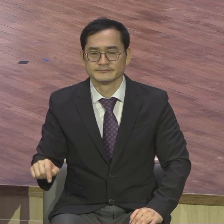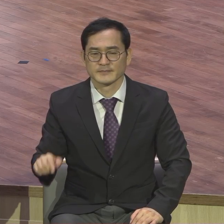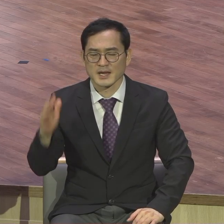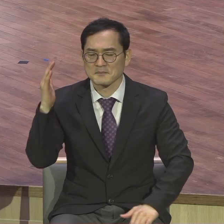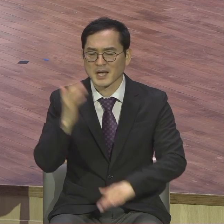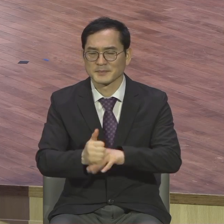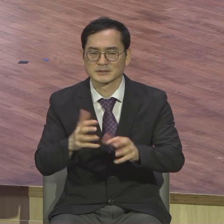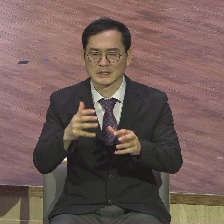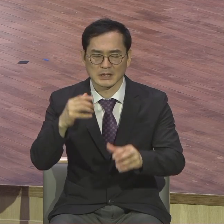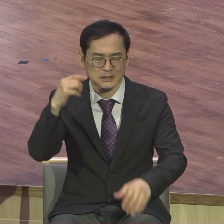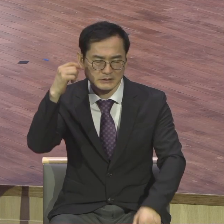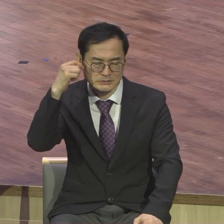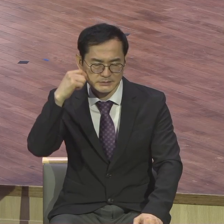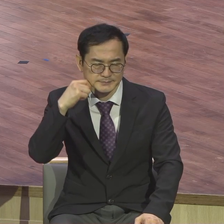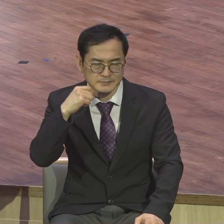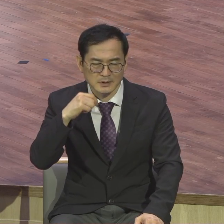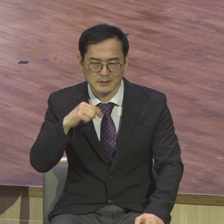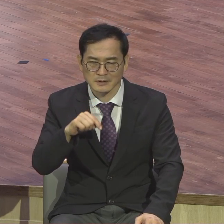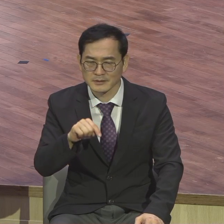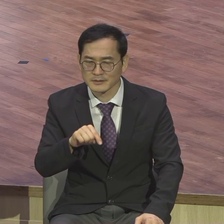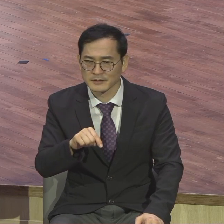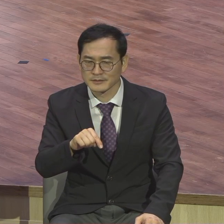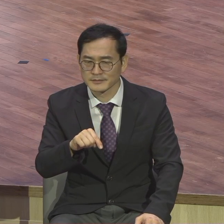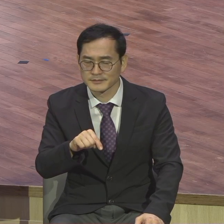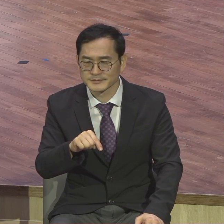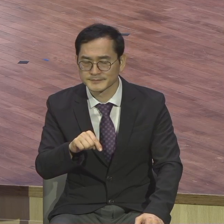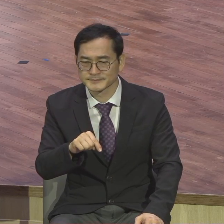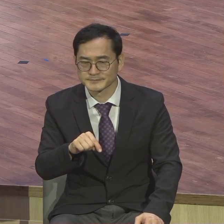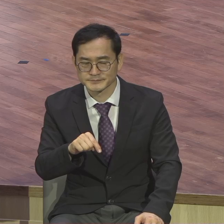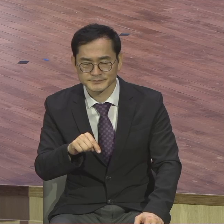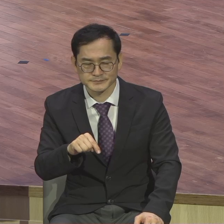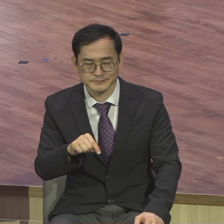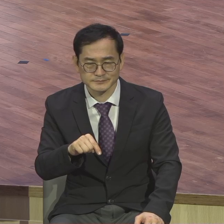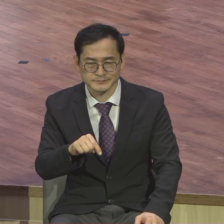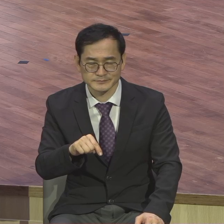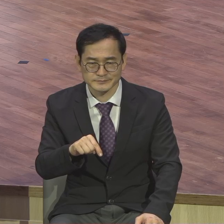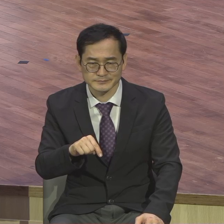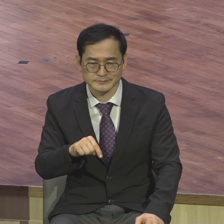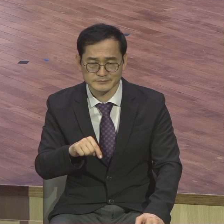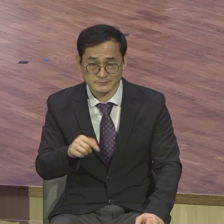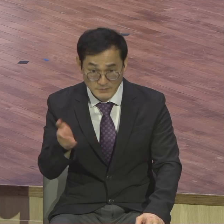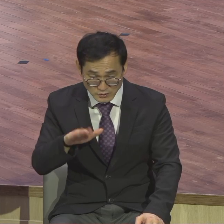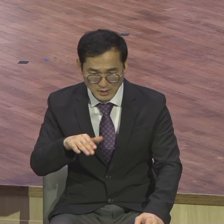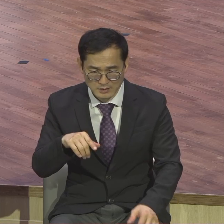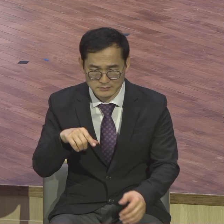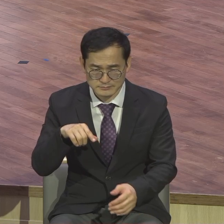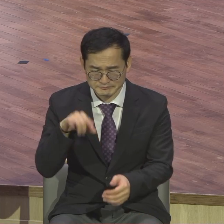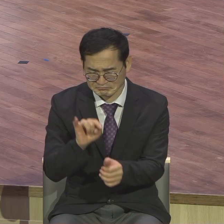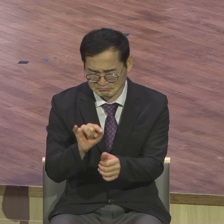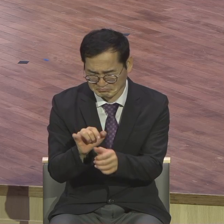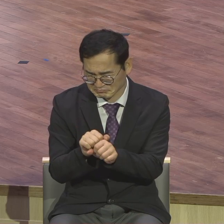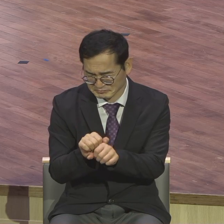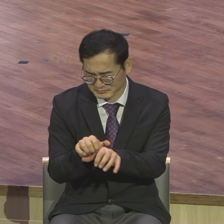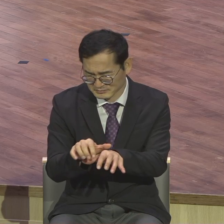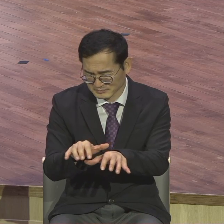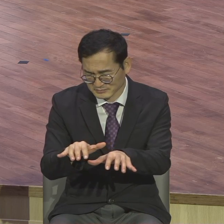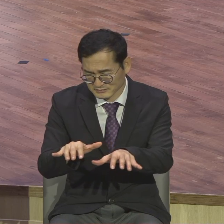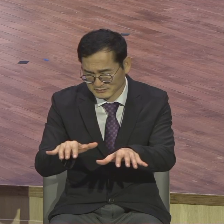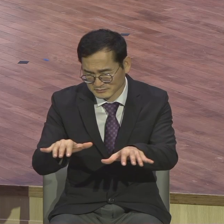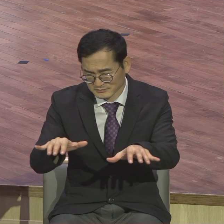자연재를 통해서 전염병을 통해서 지금 일어난 극단 말세의 지발 속에 있다는